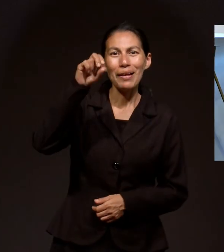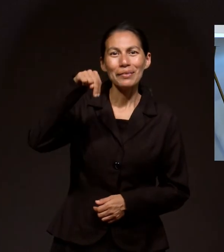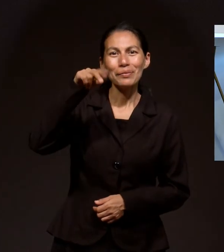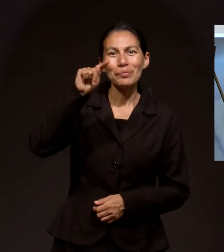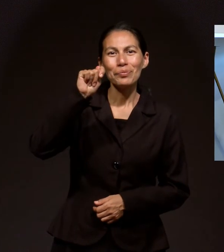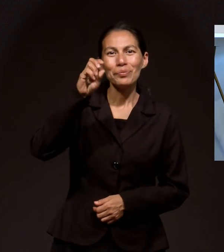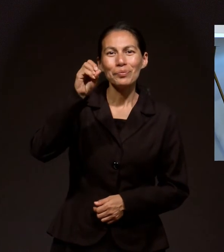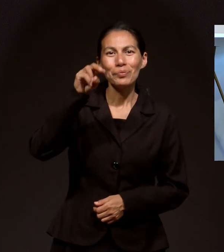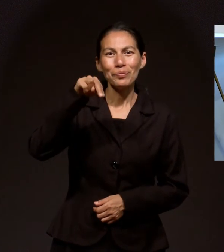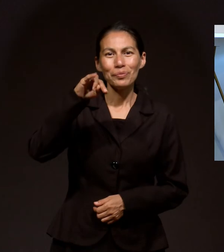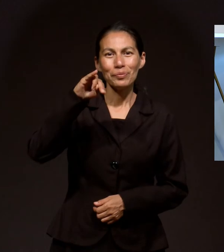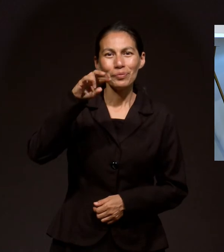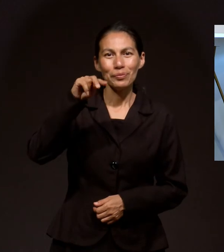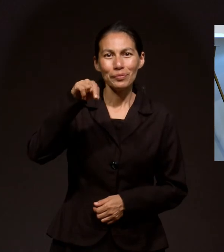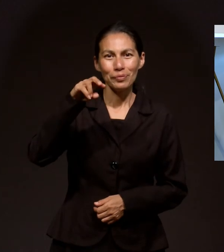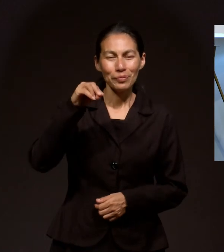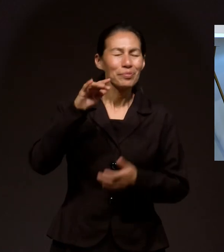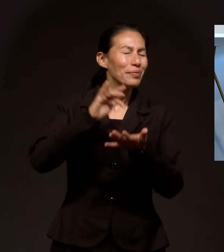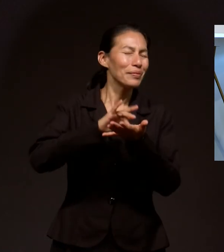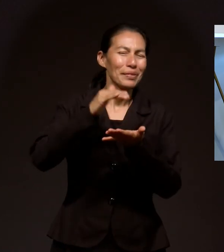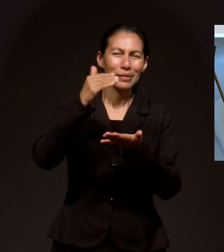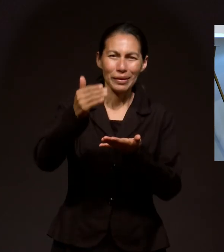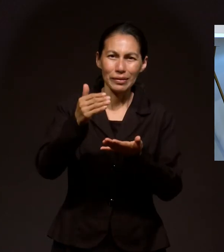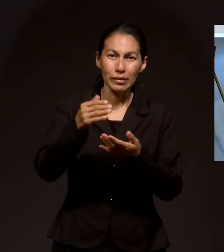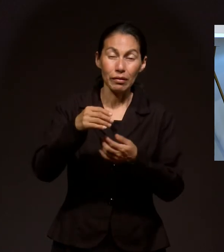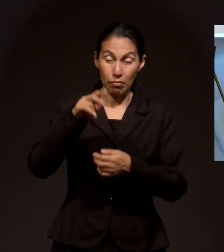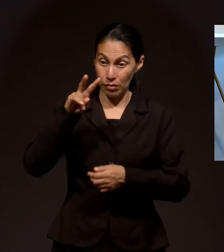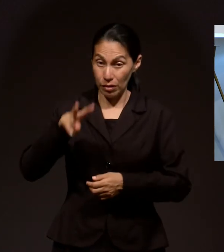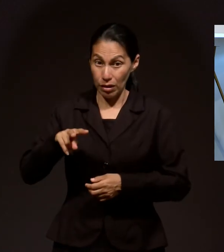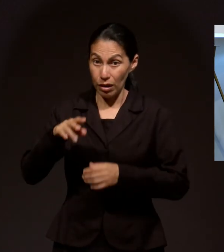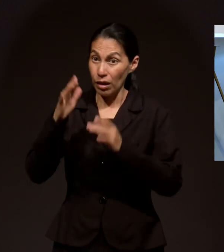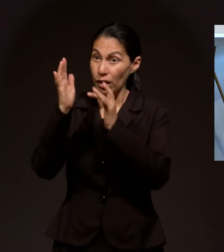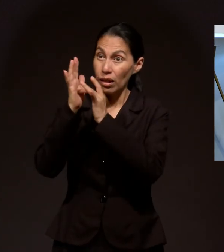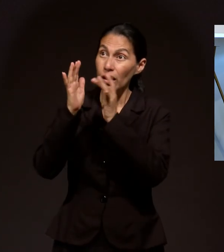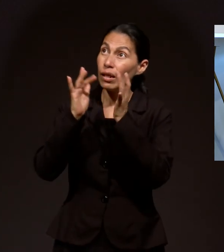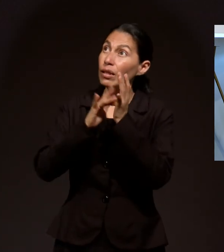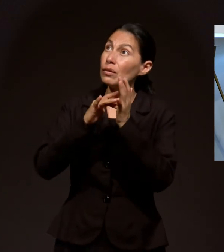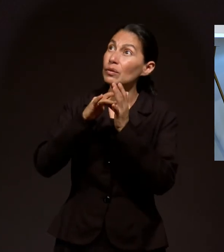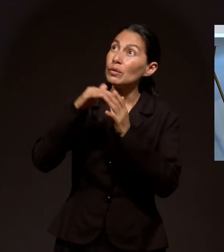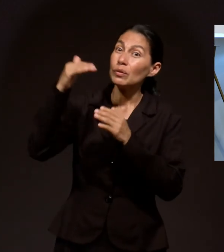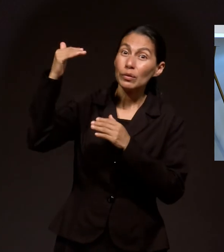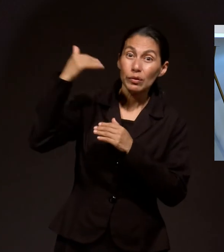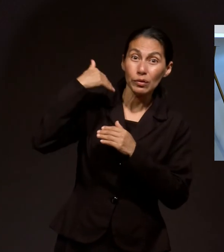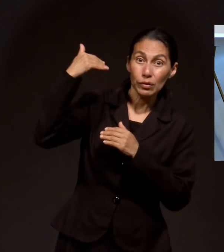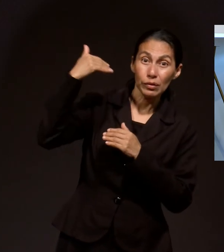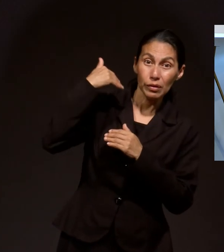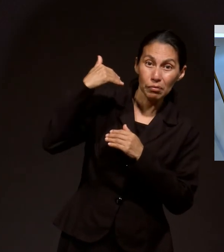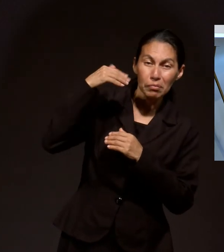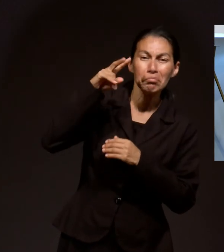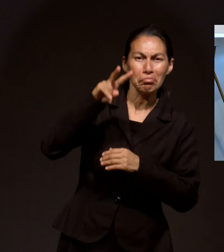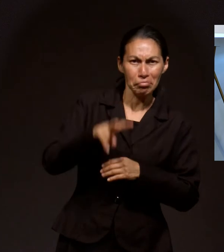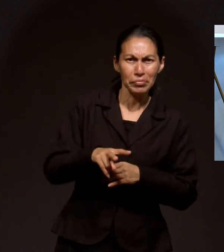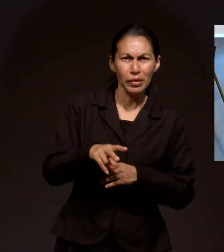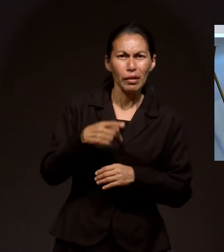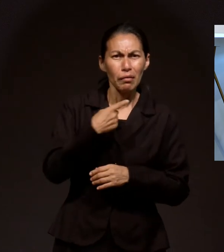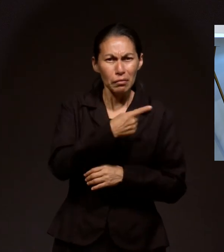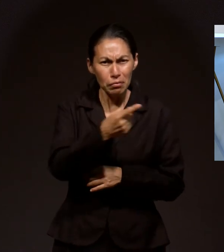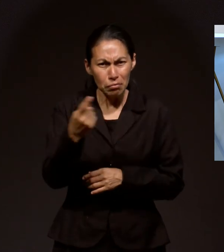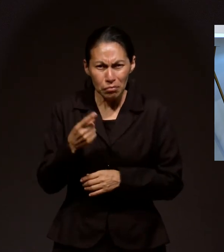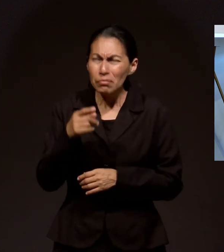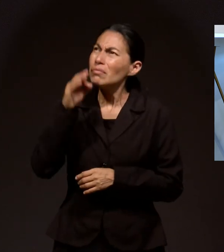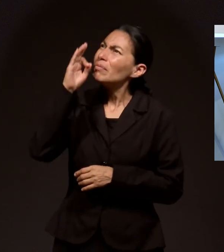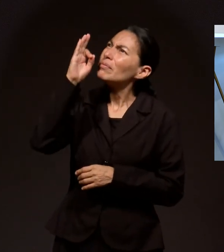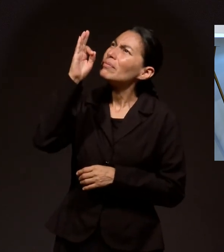Gracias Antonino Ciertamente Jesús nos llama Aceptemos ese llamado en oración